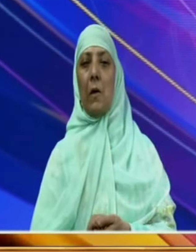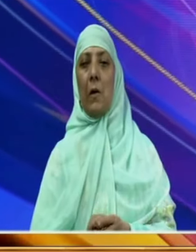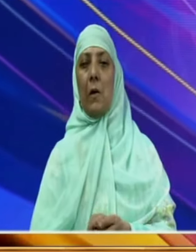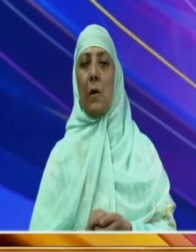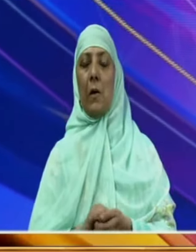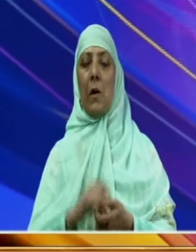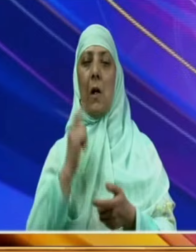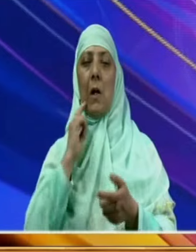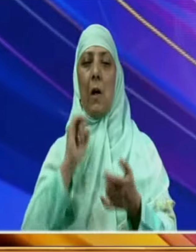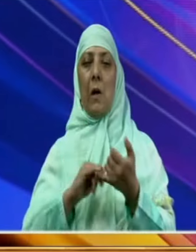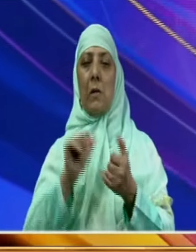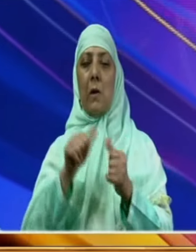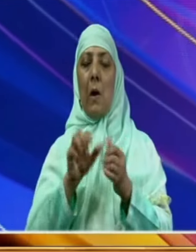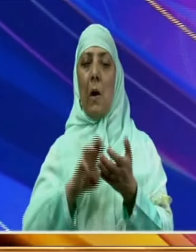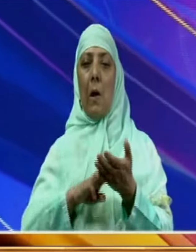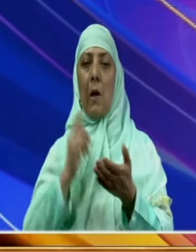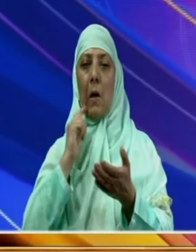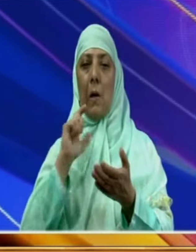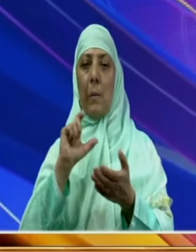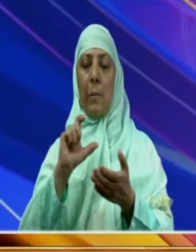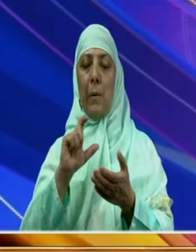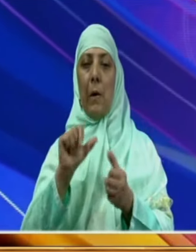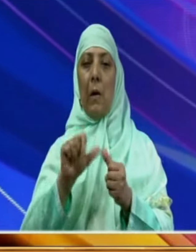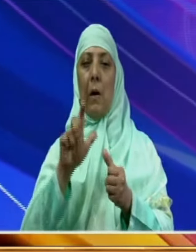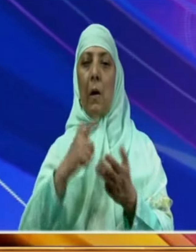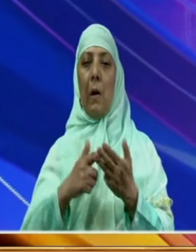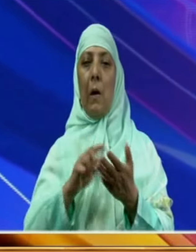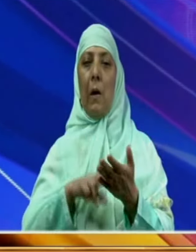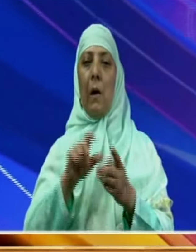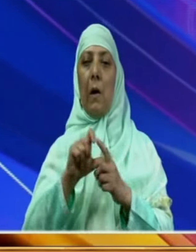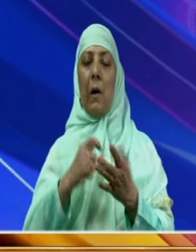اسلامی کیلنڈر کے نئے سال کی شروعات پر کئی مذہبی